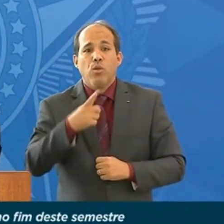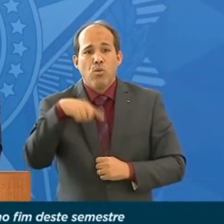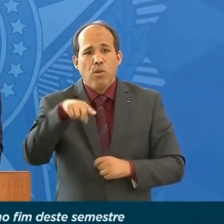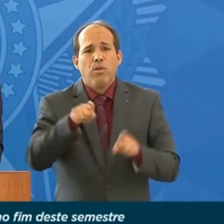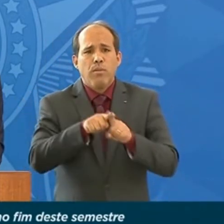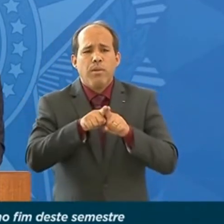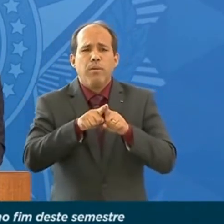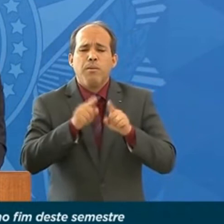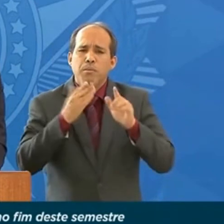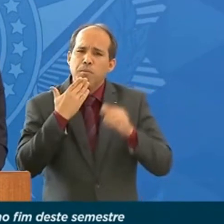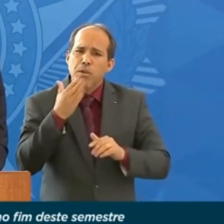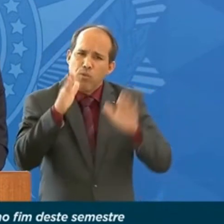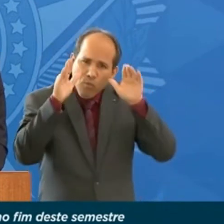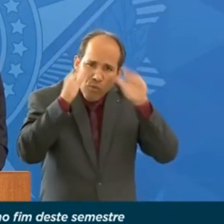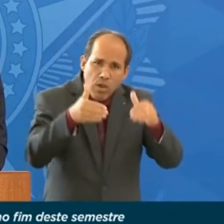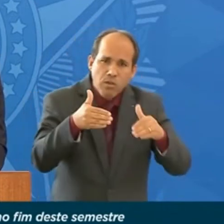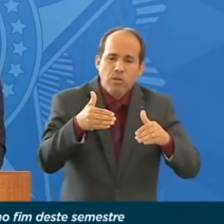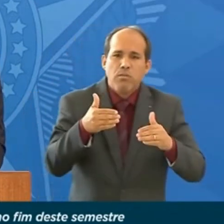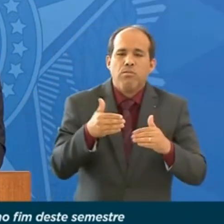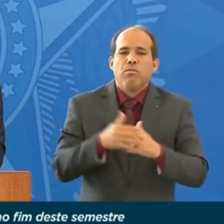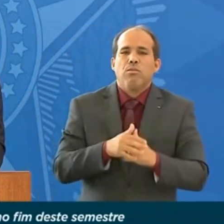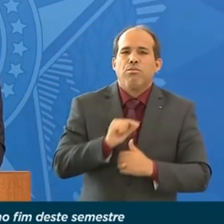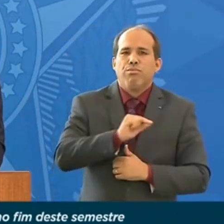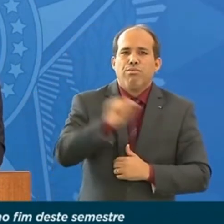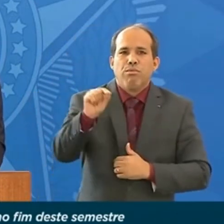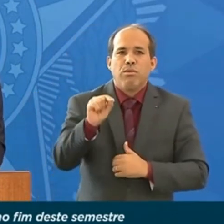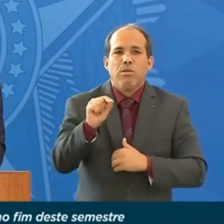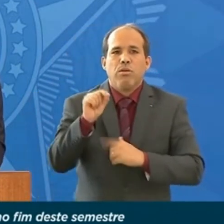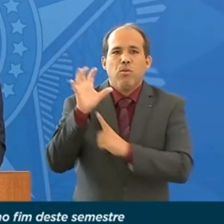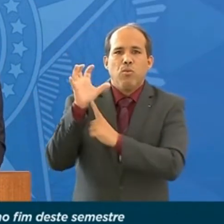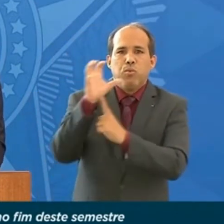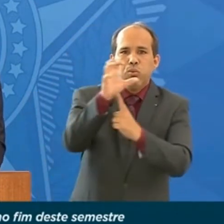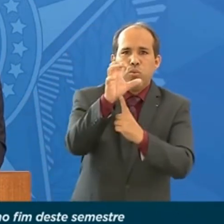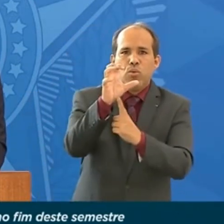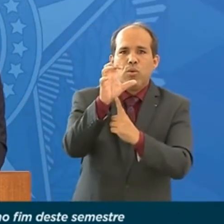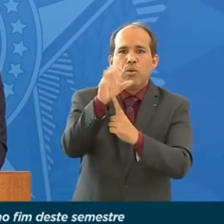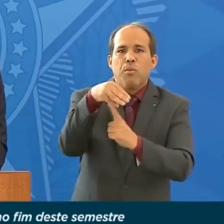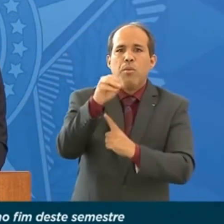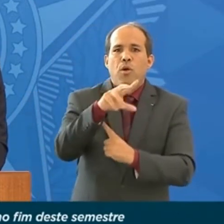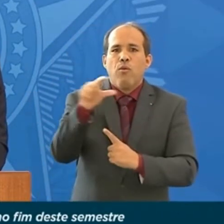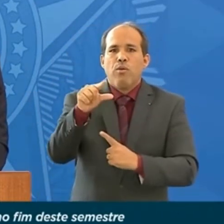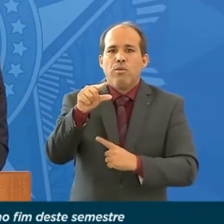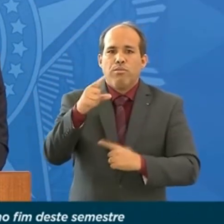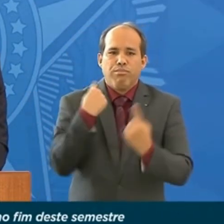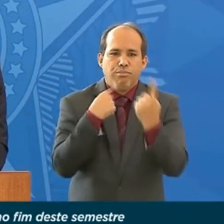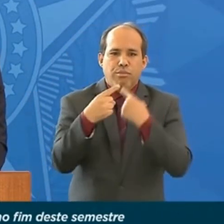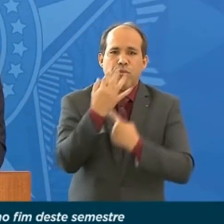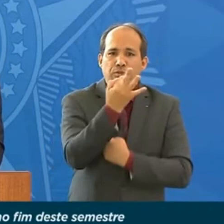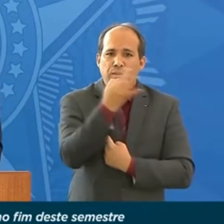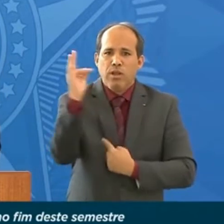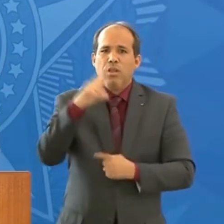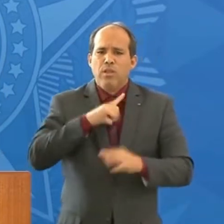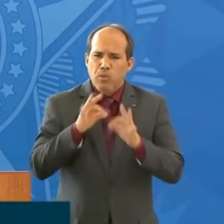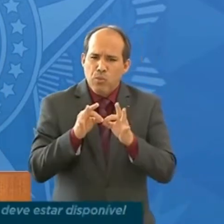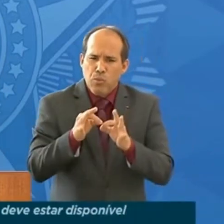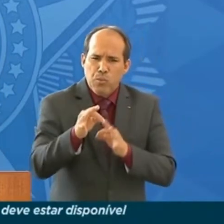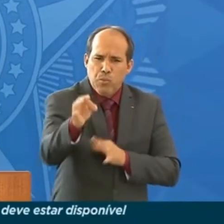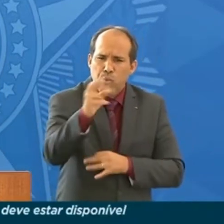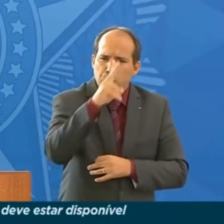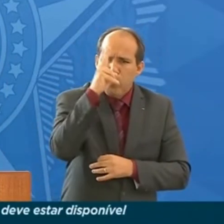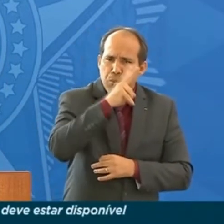rede móvel nas rodovias federais. Tem 48 mil quilômetros que priorizamos que não têm